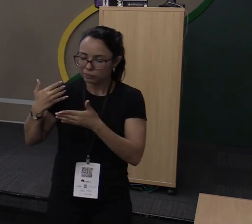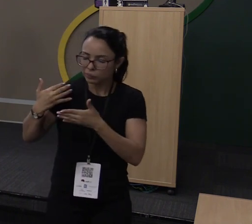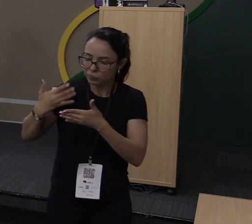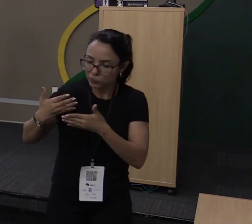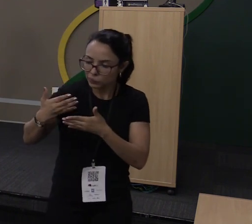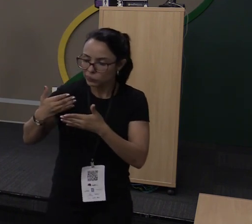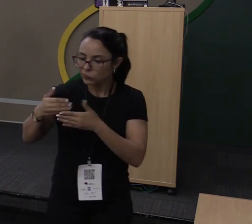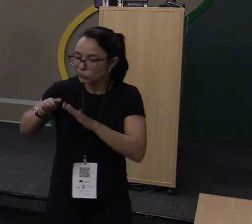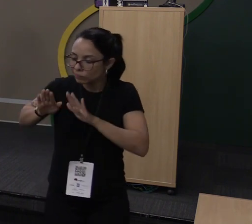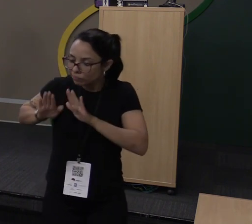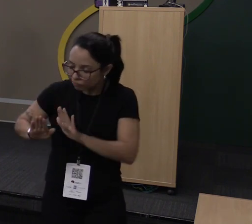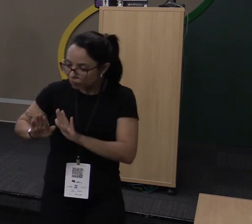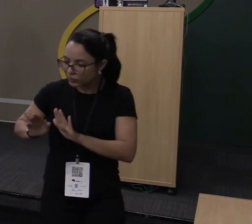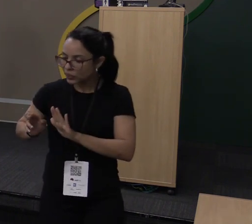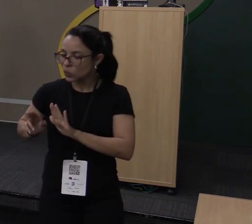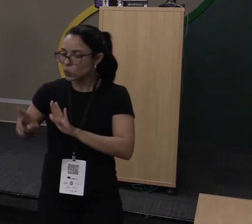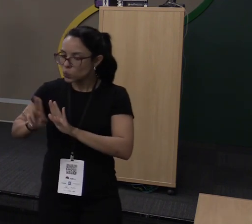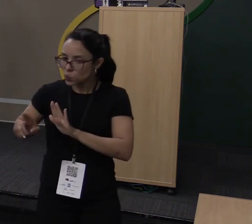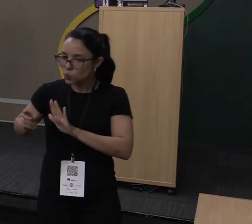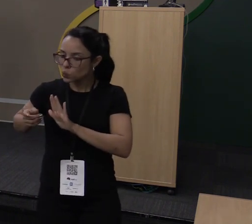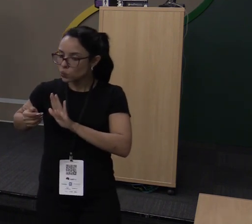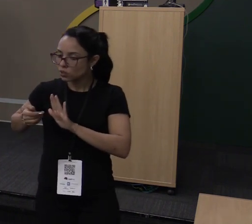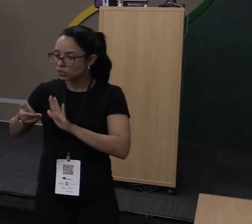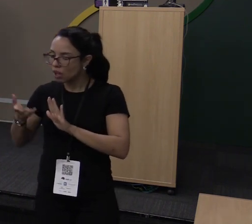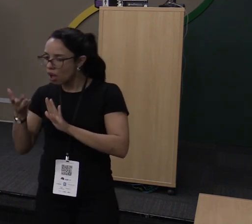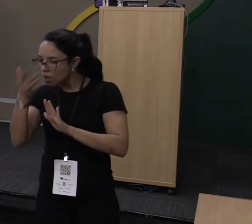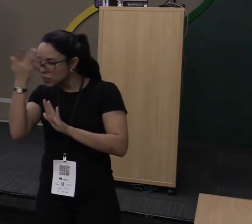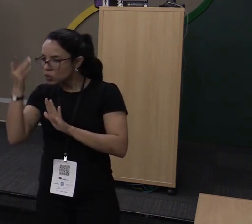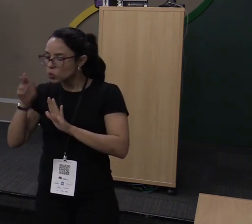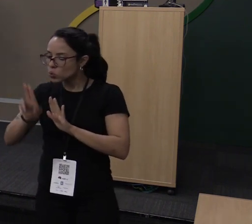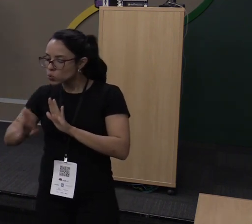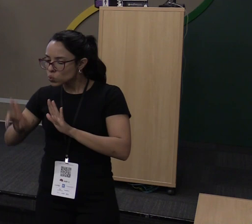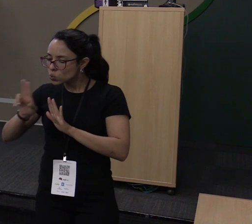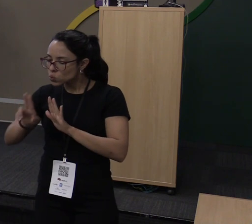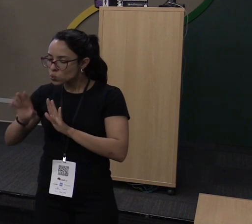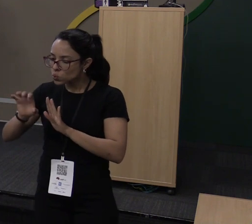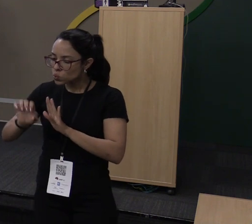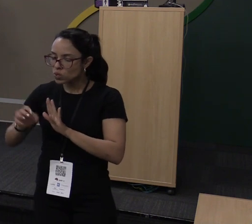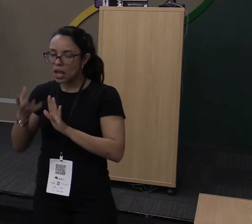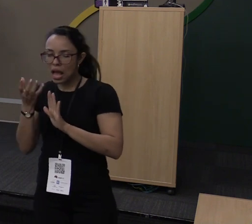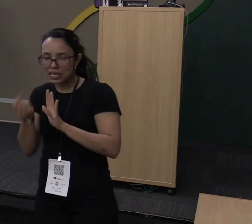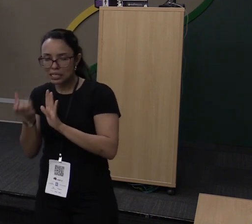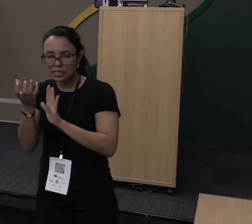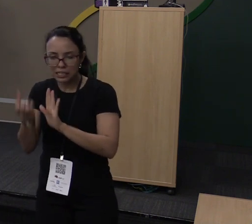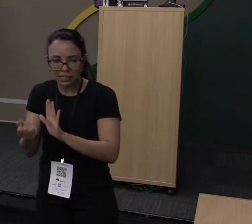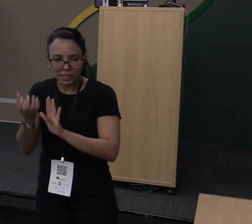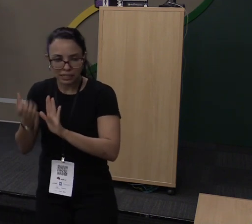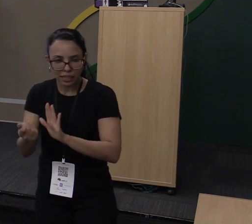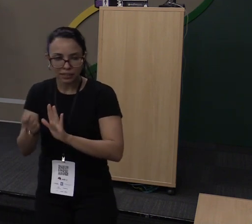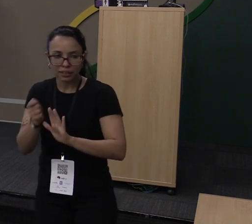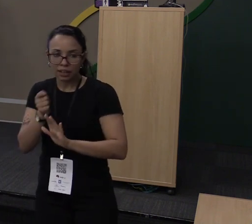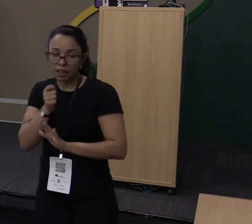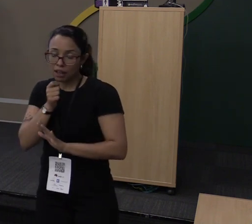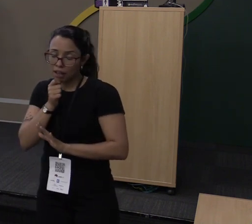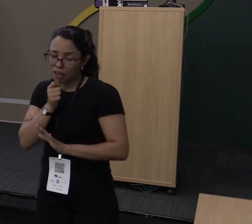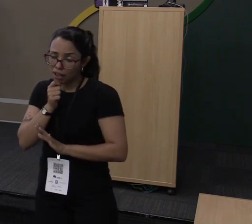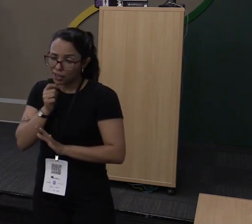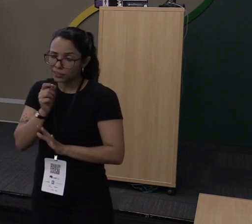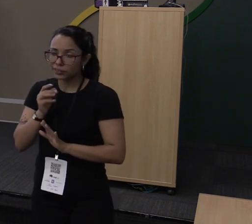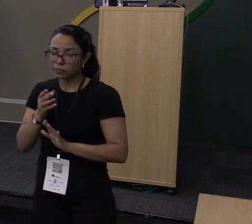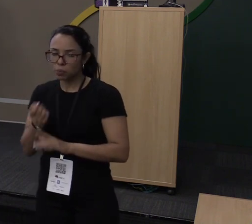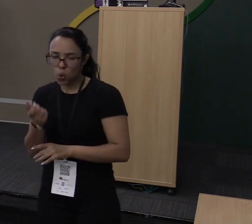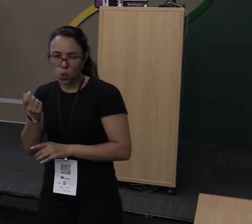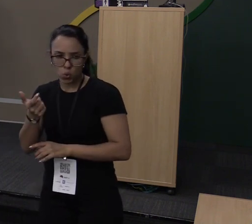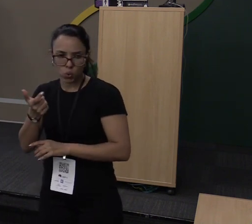ficou estável. Então, a adoção ainda está começando. Então, é algo para você que é early adopter e está querendo investir algo para longo